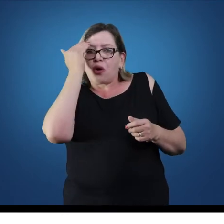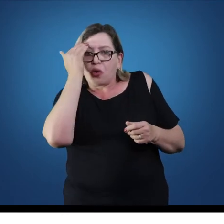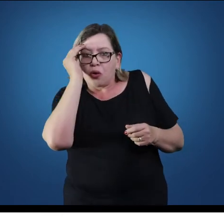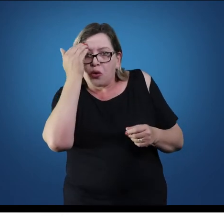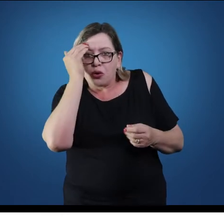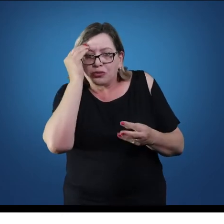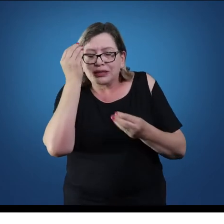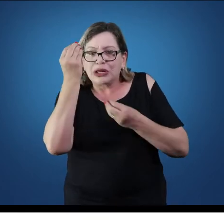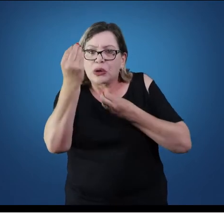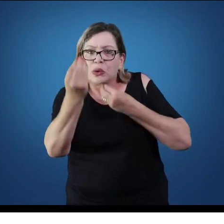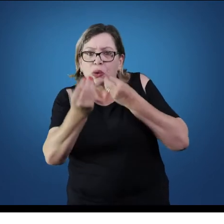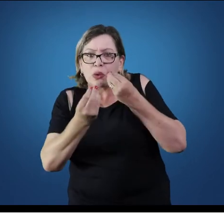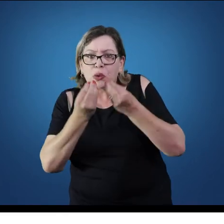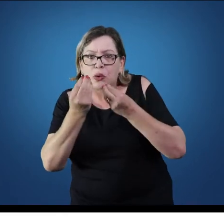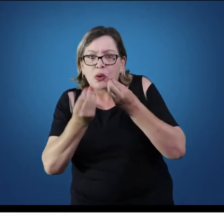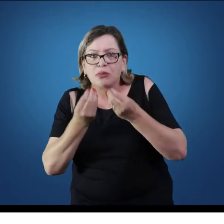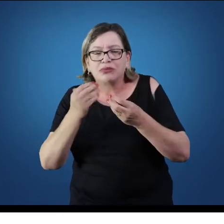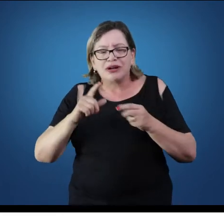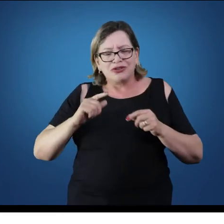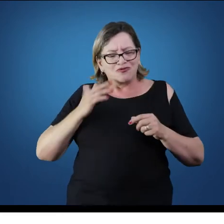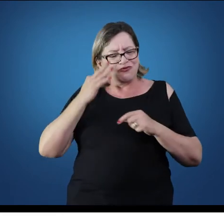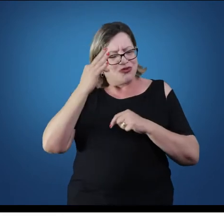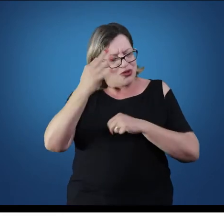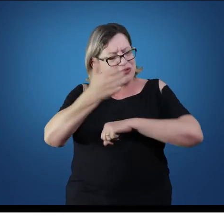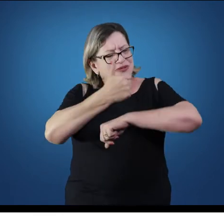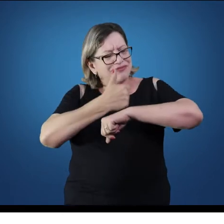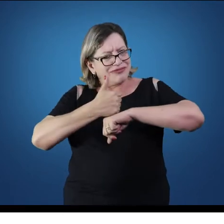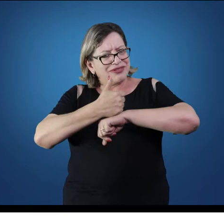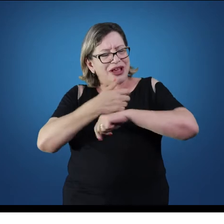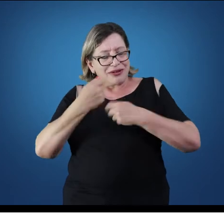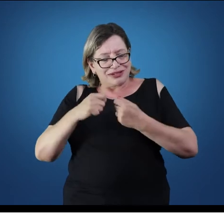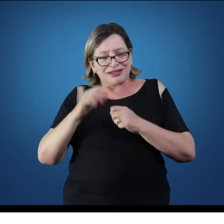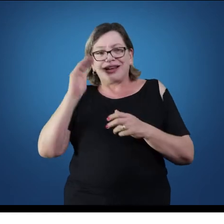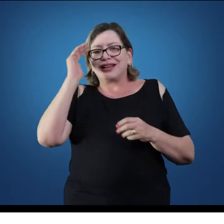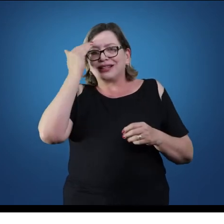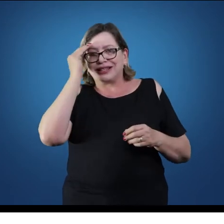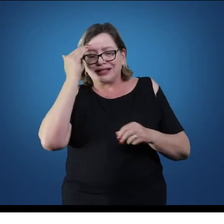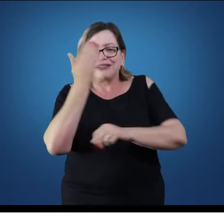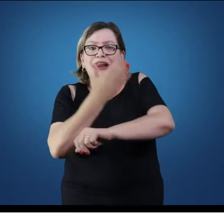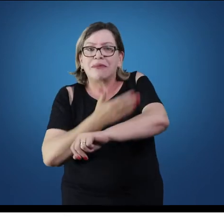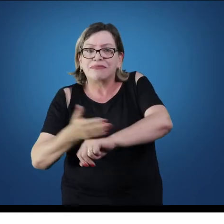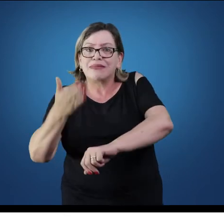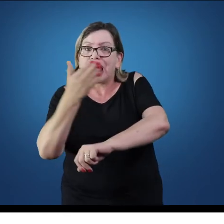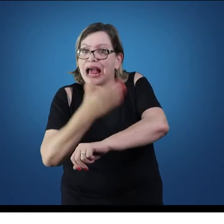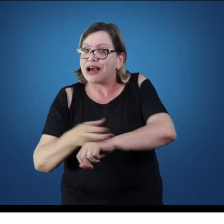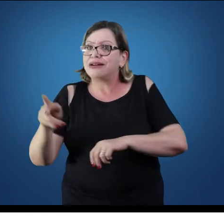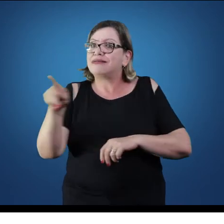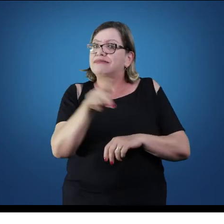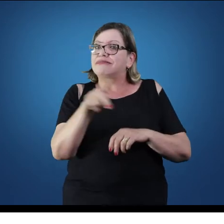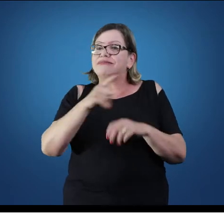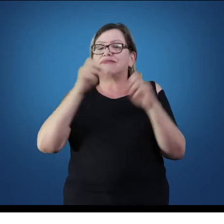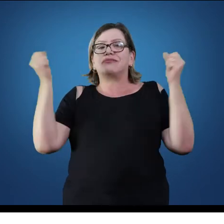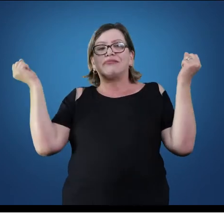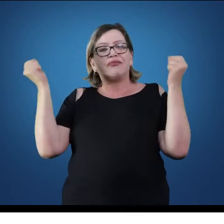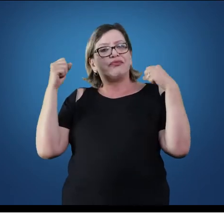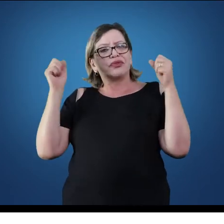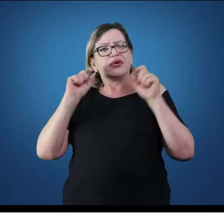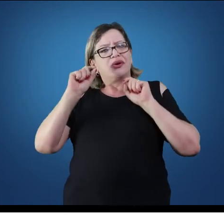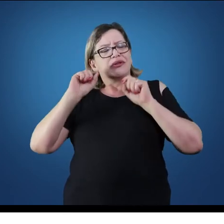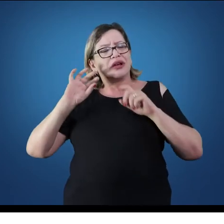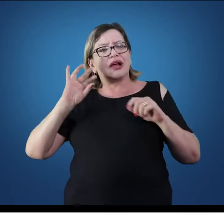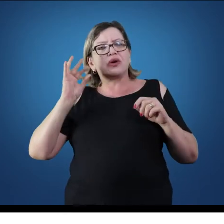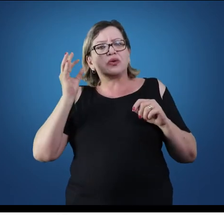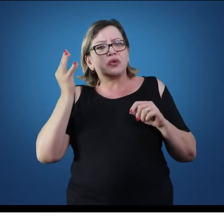ato profissional, quando ele necessitar desse entendimento, principalmente na sua prática como professor de educação física, o que está